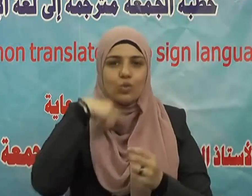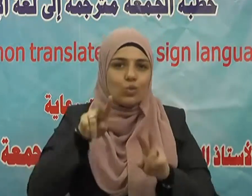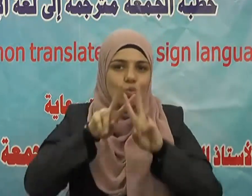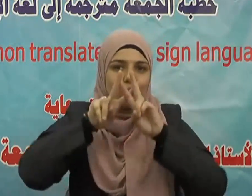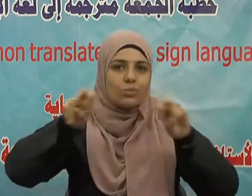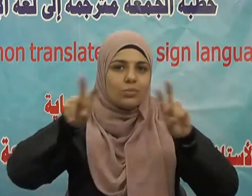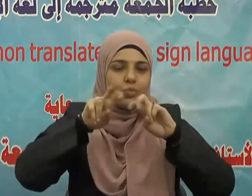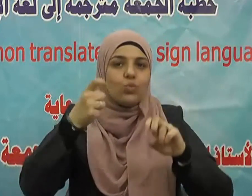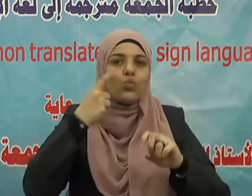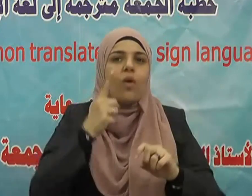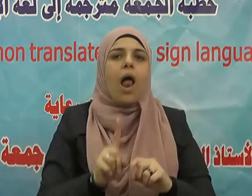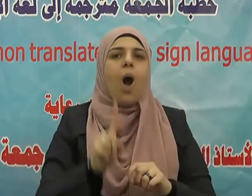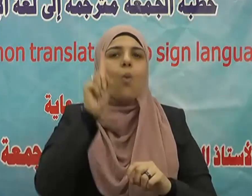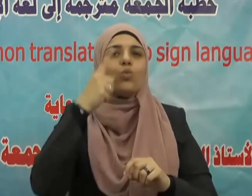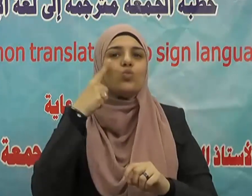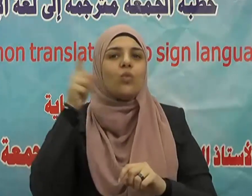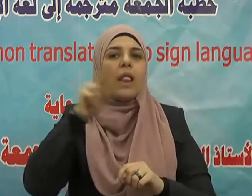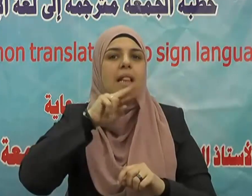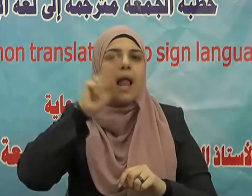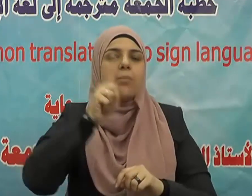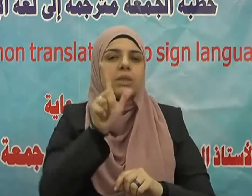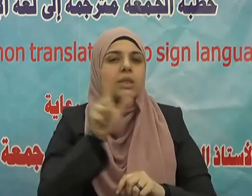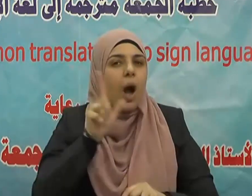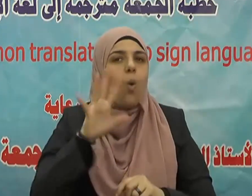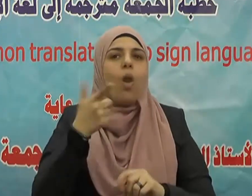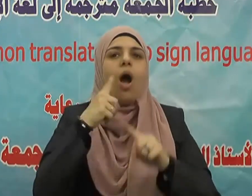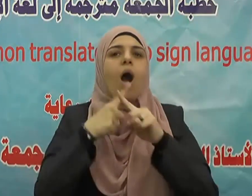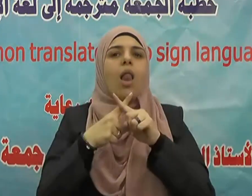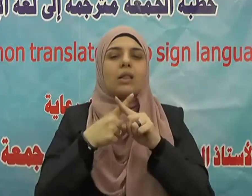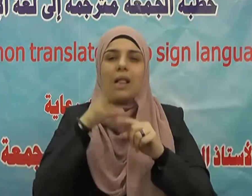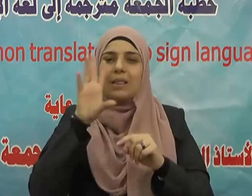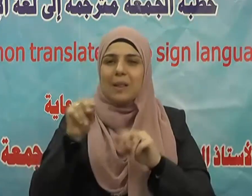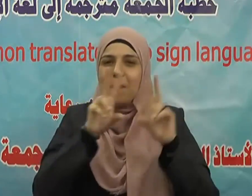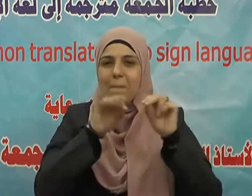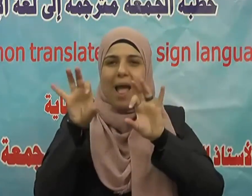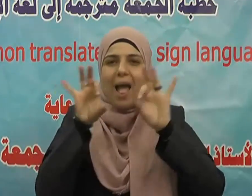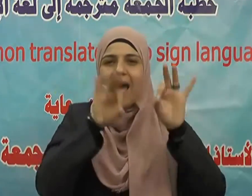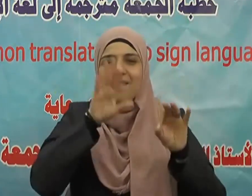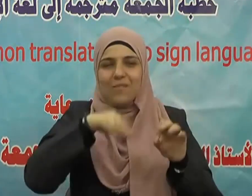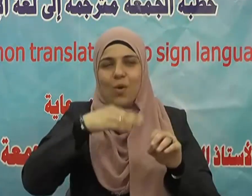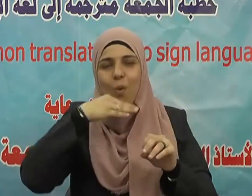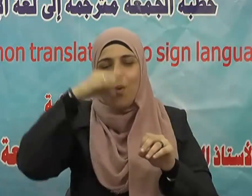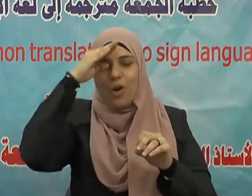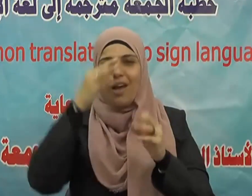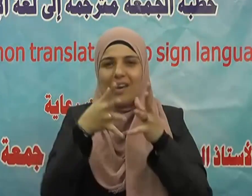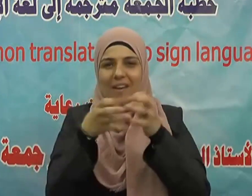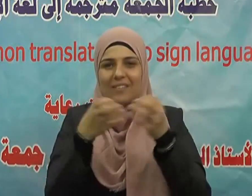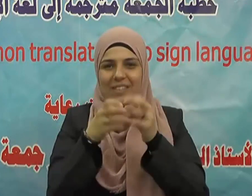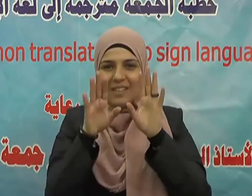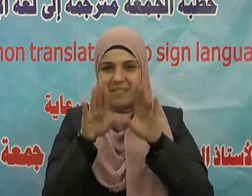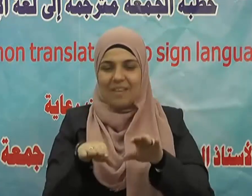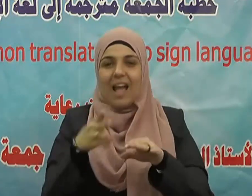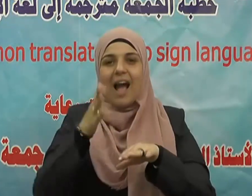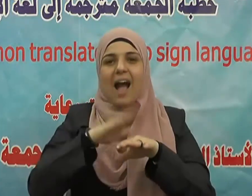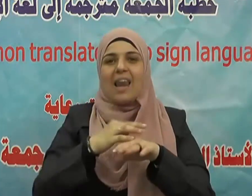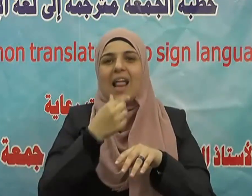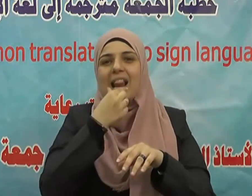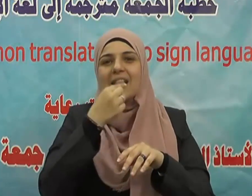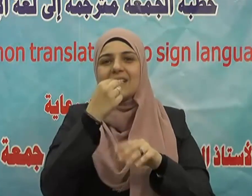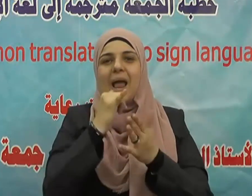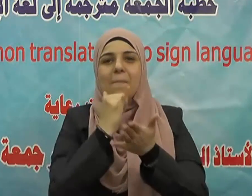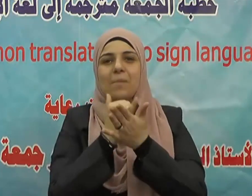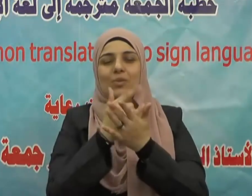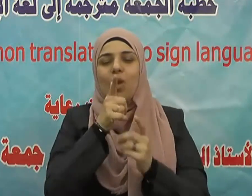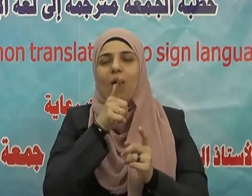راق كصورة الحجرات التي أرست مجموعة من القيم والأخلاق منها